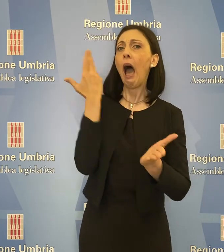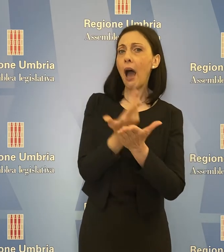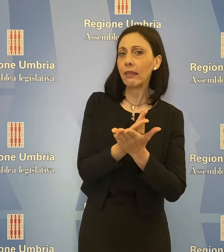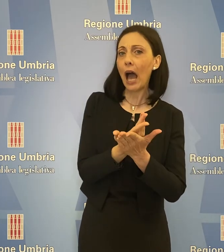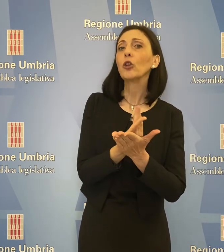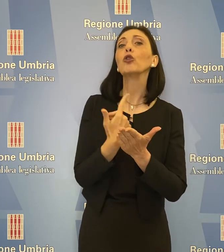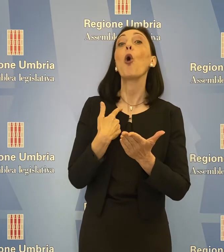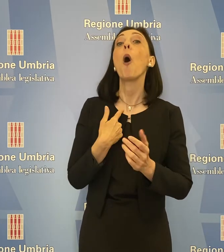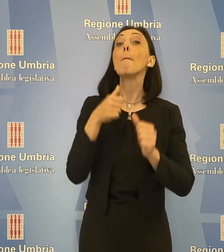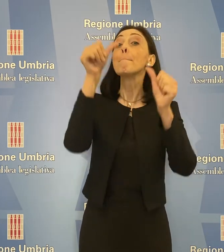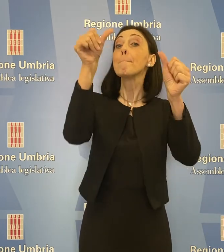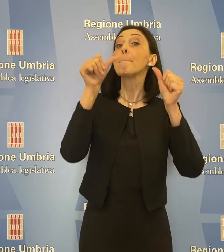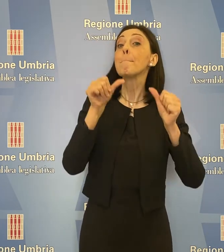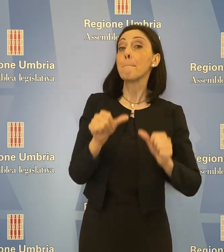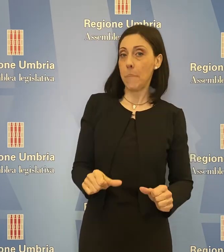pubblicato entro la fine di luglio.